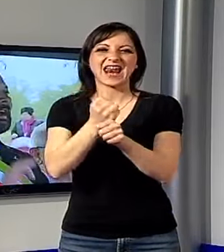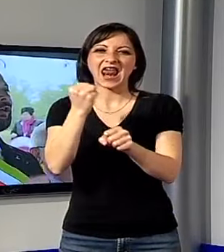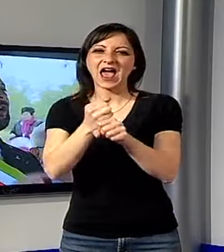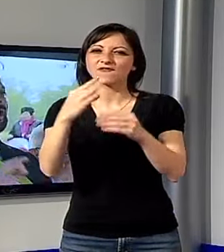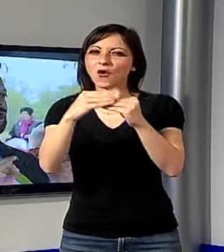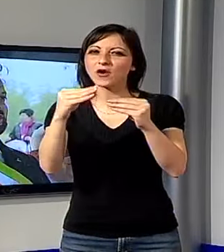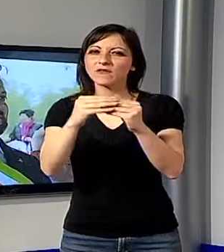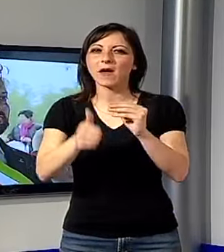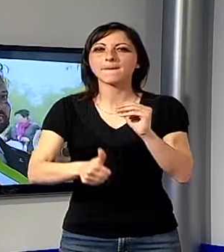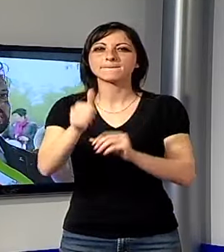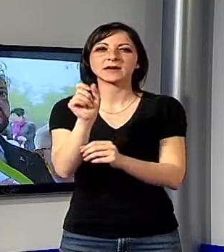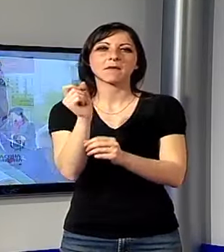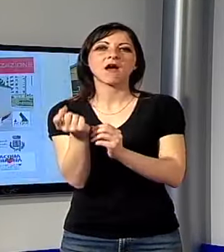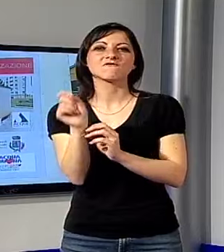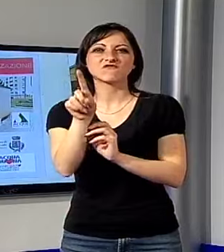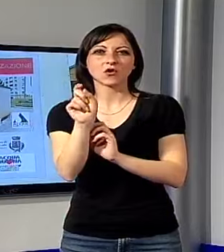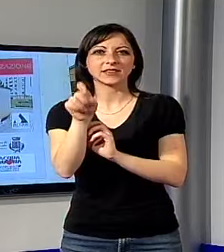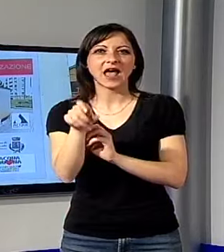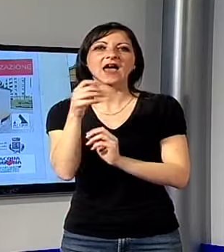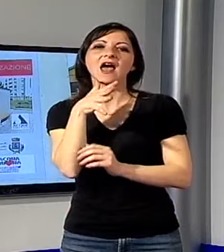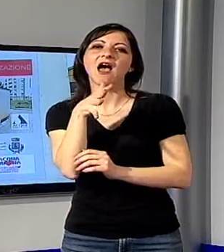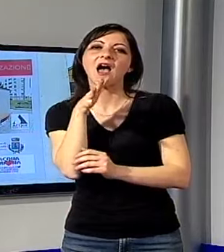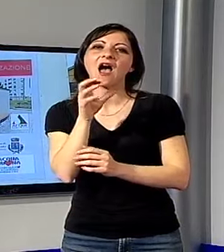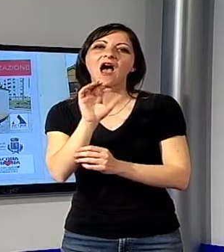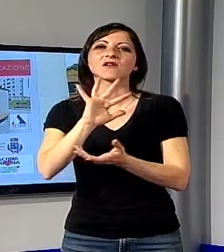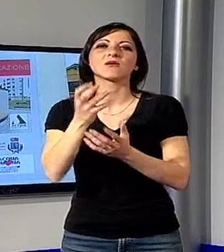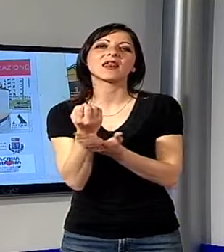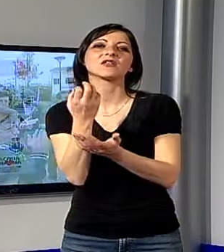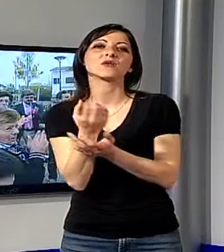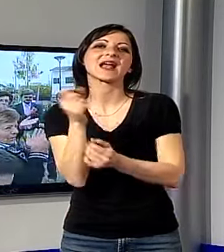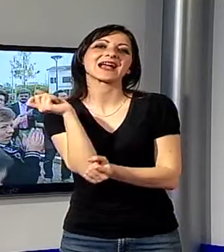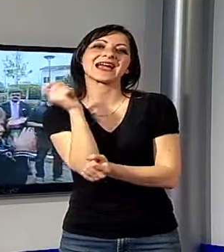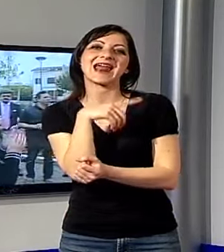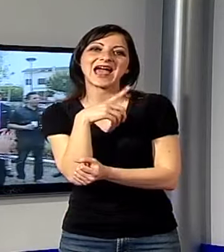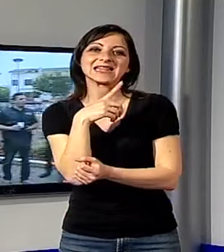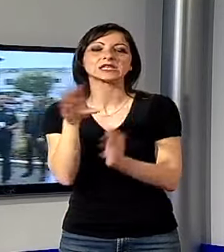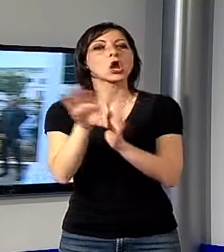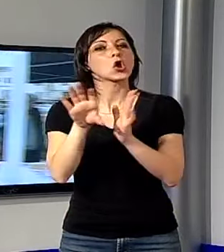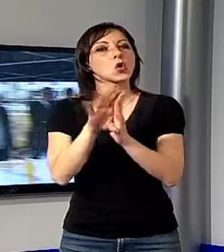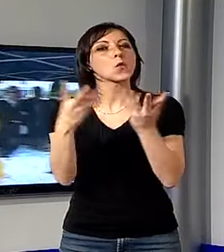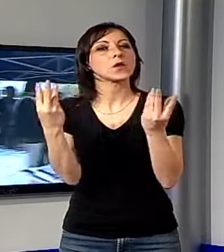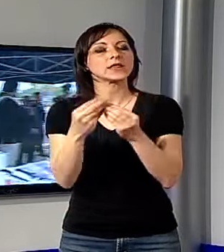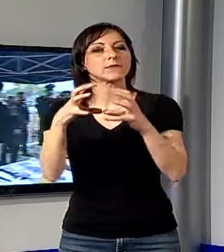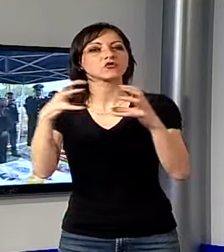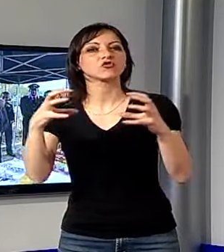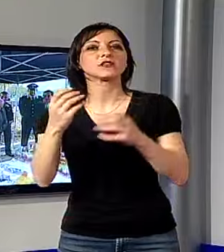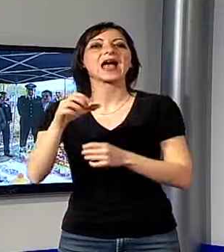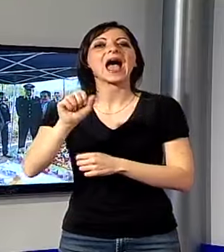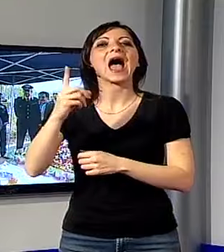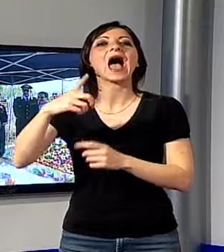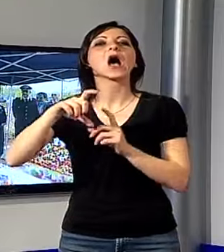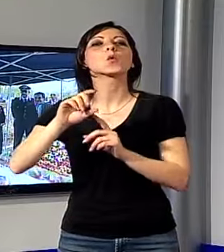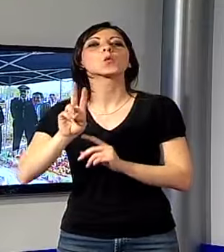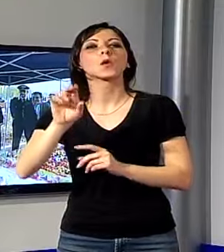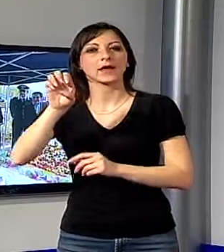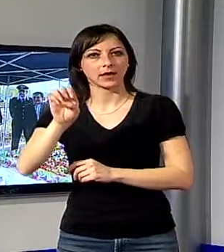della prima fontanella di acqua naturalizzata gratuita che il Comune ha definito insieme ad Acque. l'inaugurazione è prevista